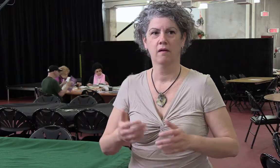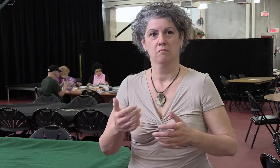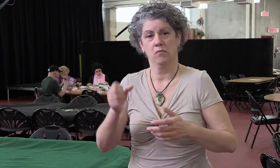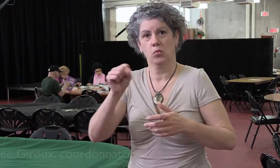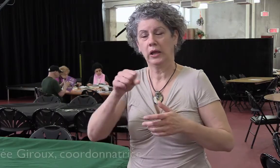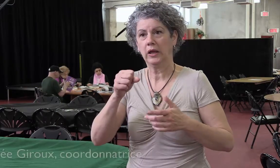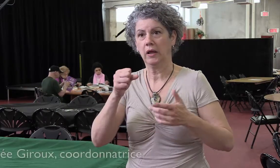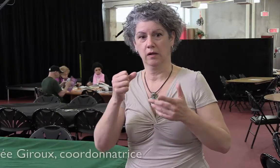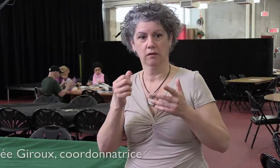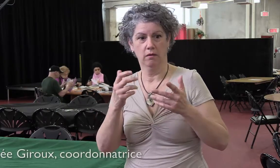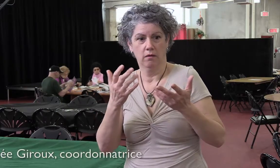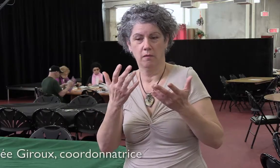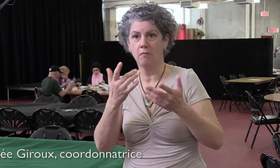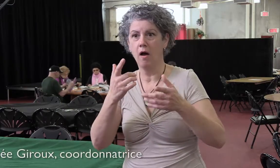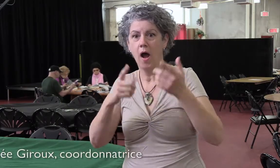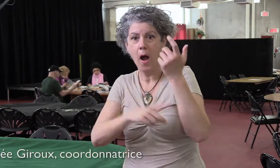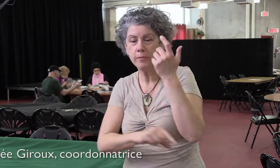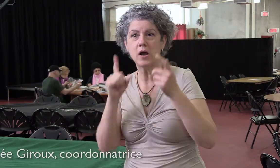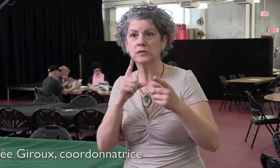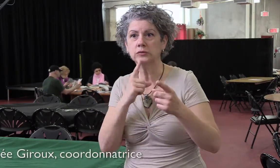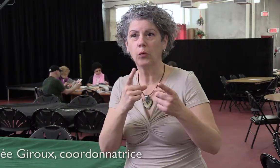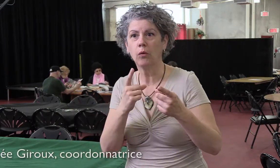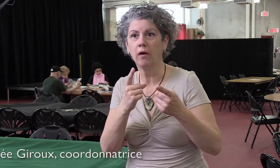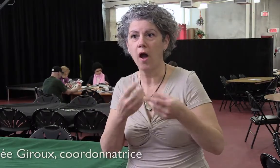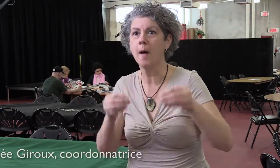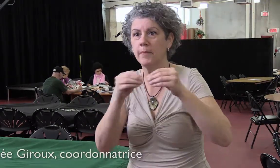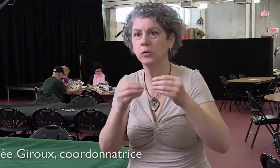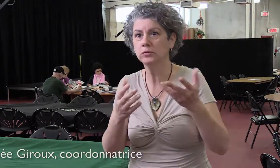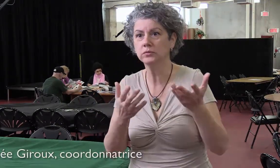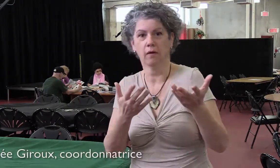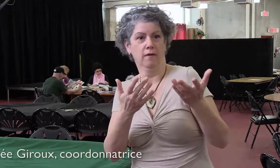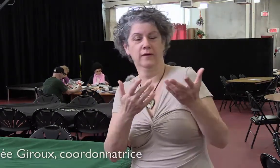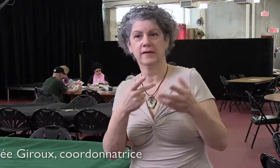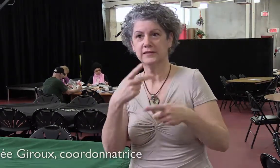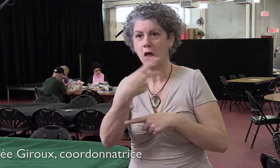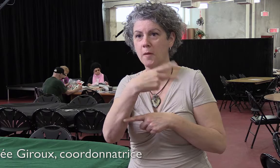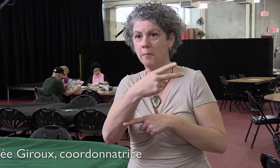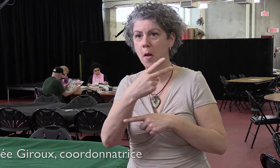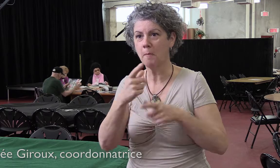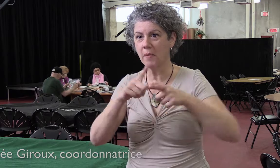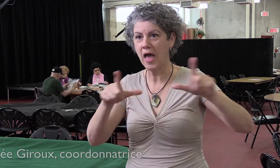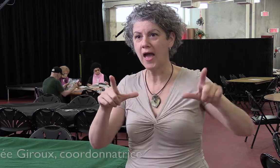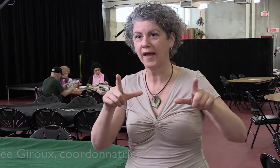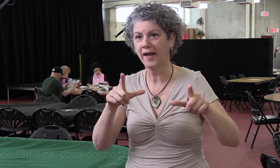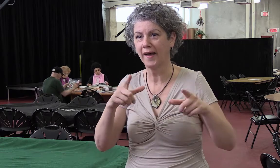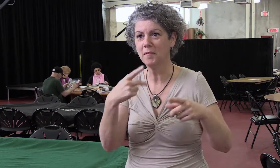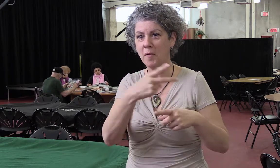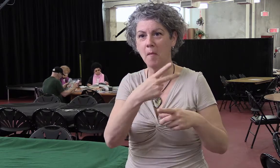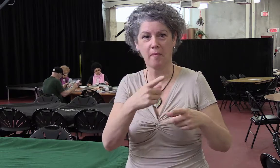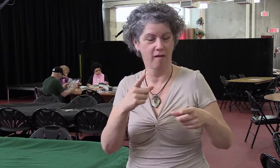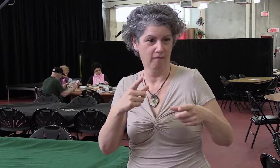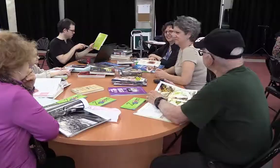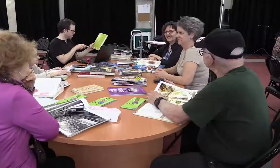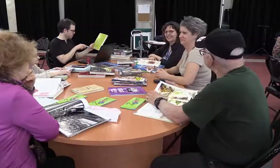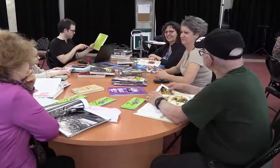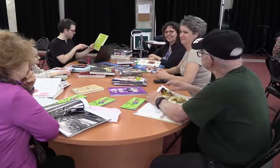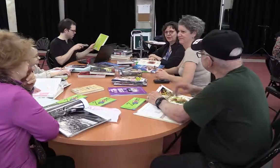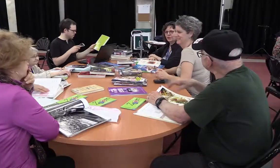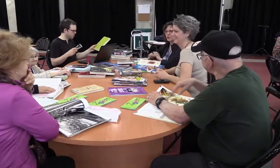En fait, d'abord que c'était un employé sourd lui-même, que c'était en sa propre langue, la même langue que nous utilisons. Alors vraiment, c'est super